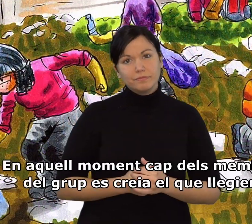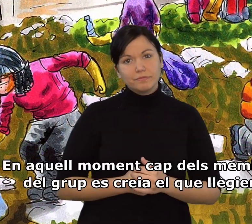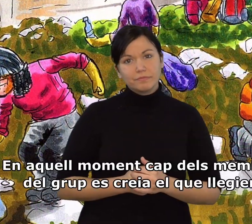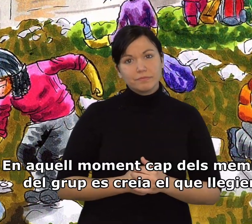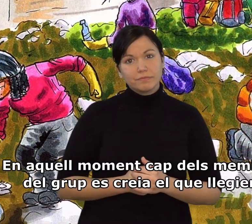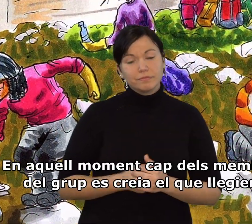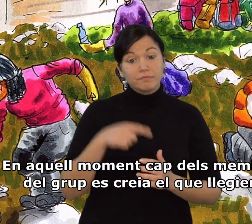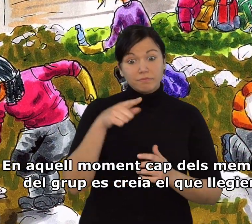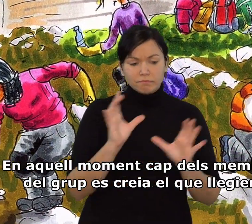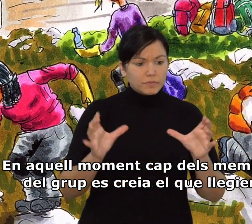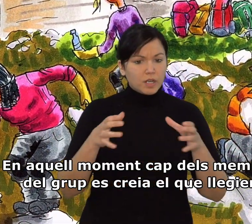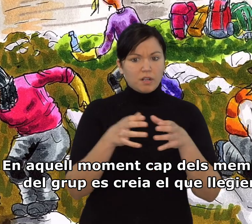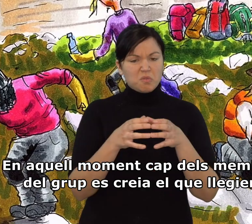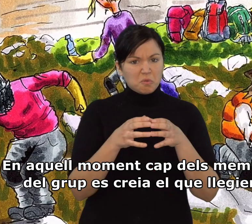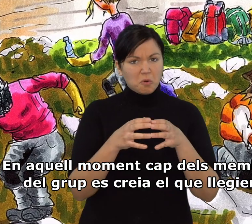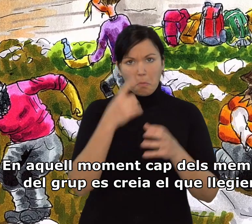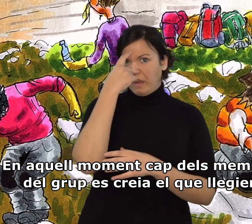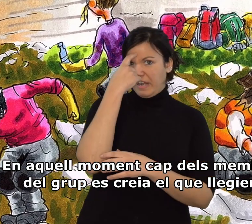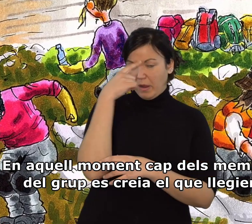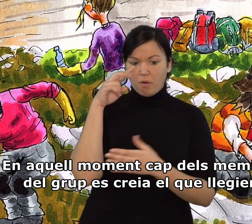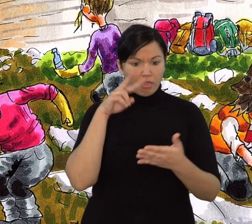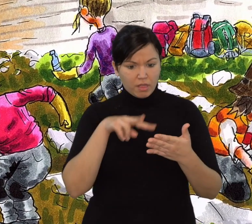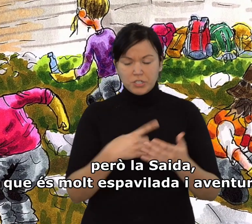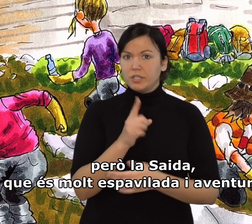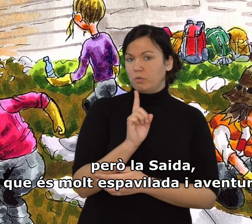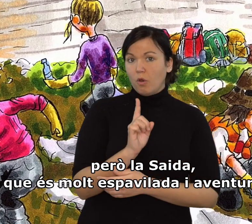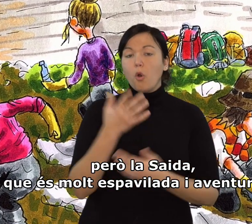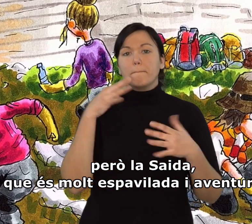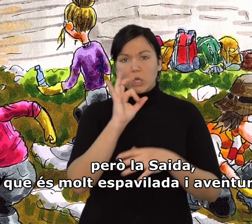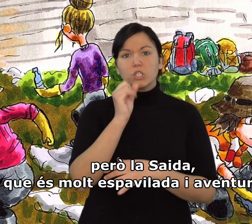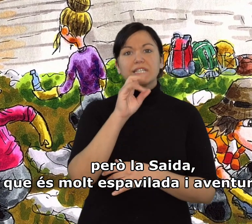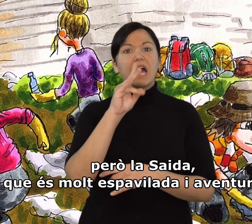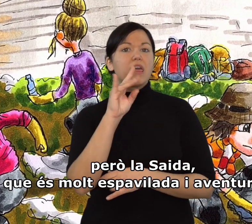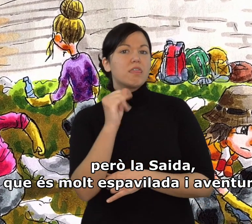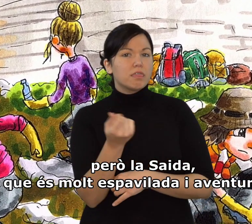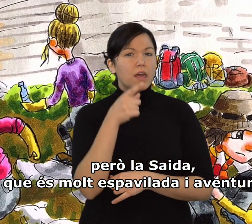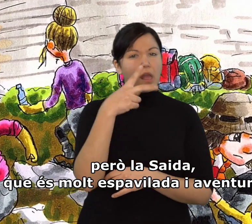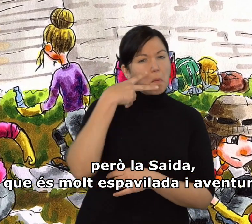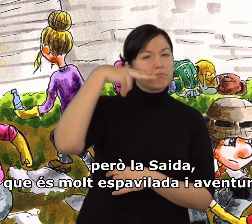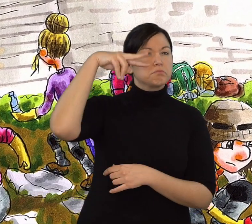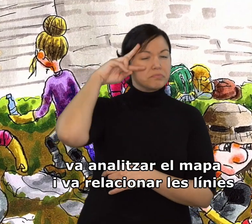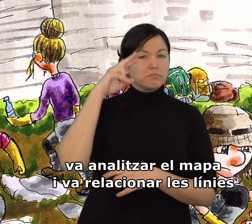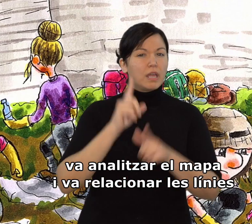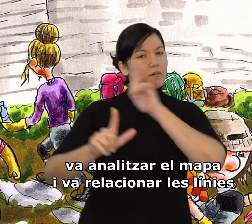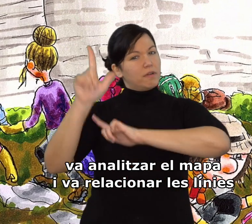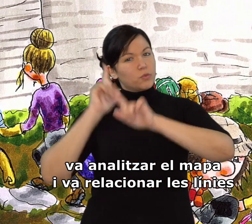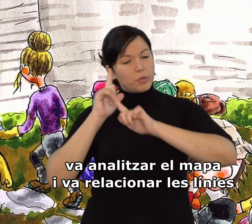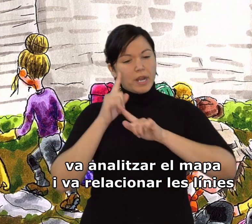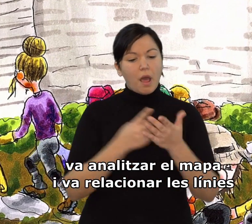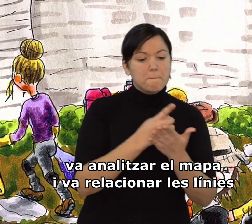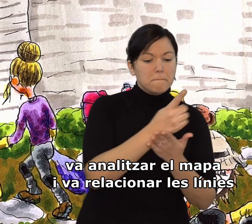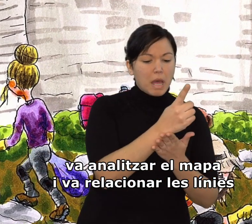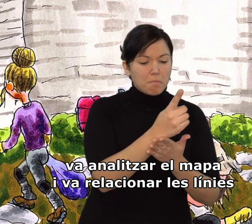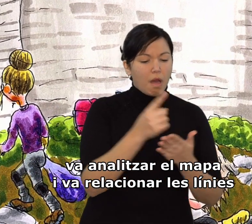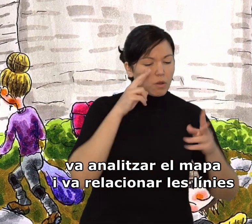En aquell moment, cap dels membres del grup es creia el que llegien. Però la Saida, que és molt espavilada i aventurera, va analitzar el